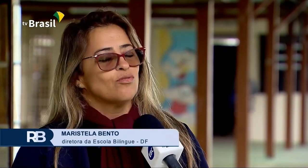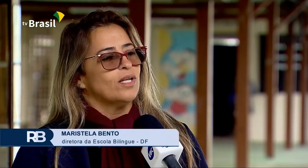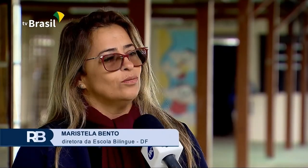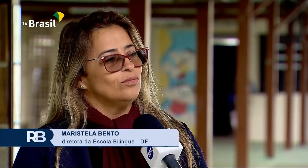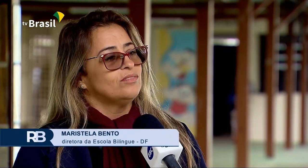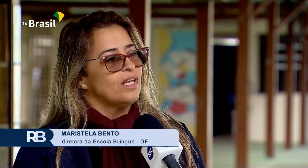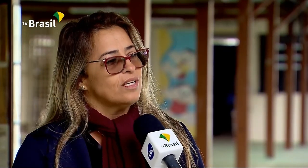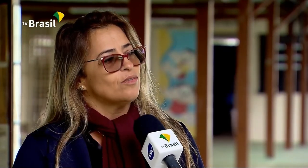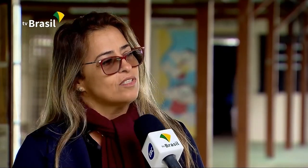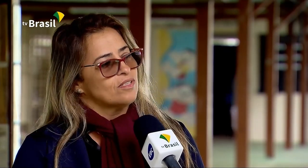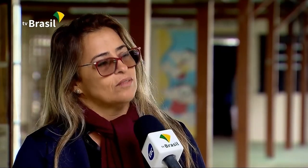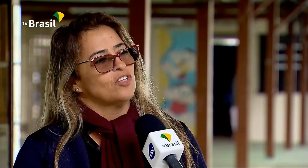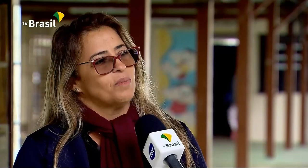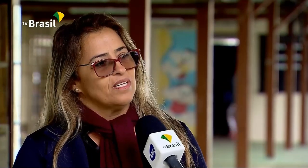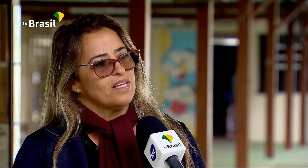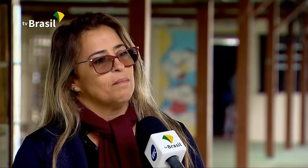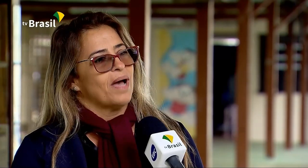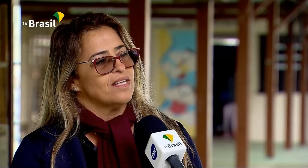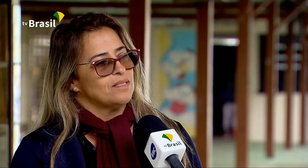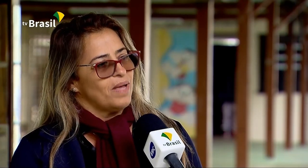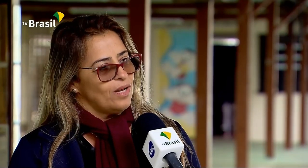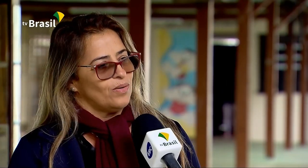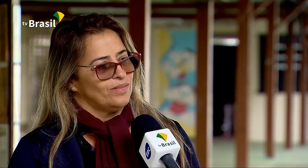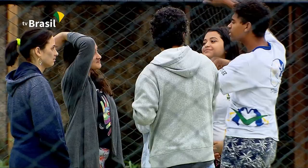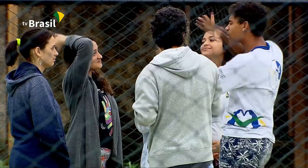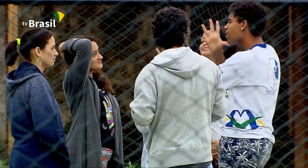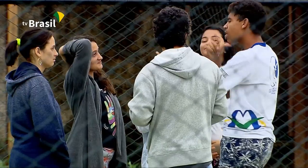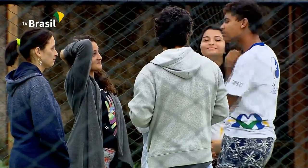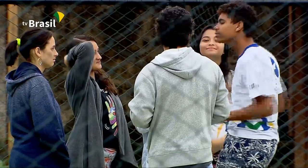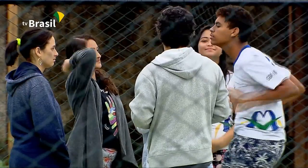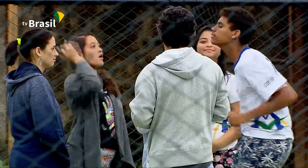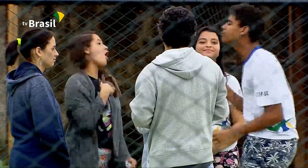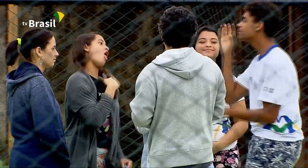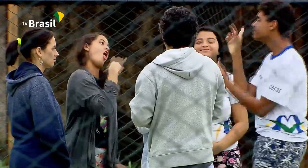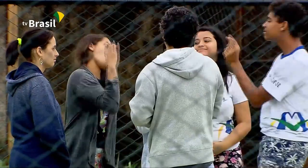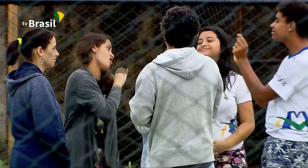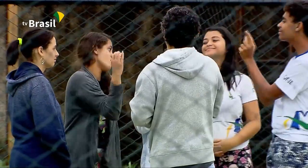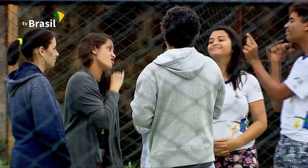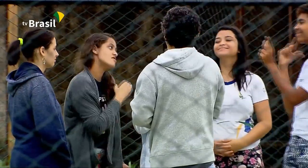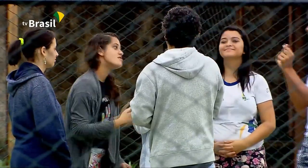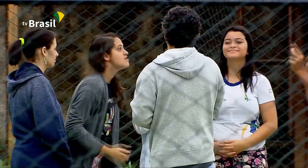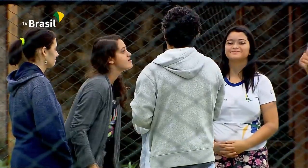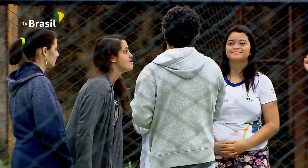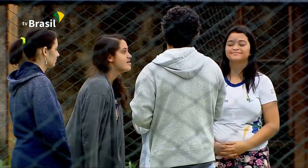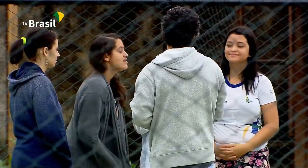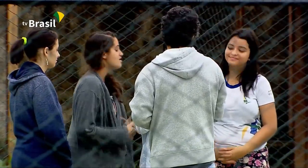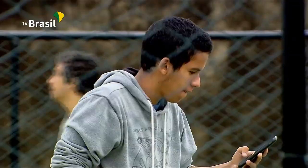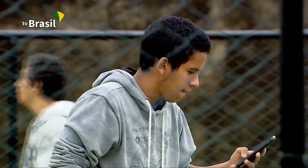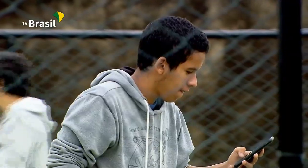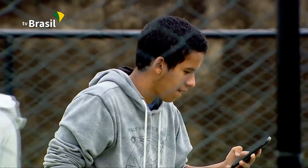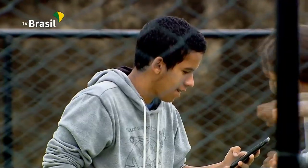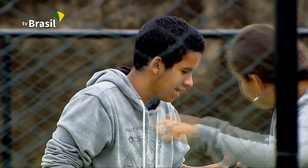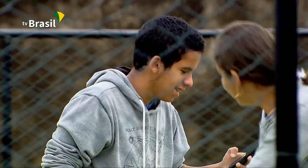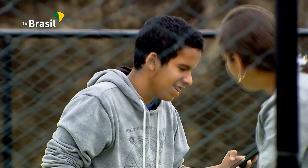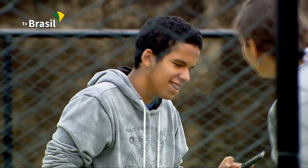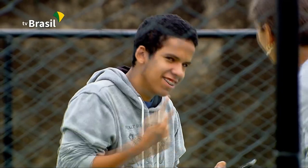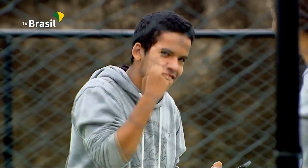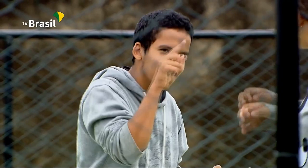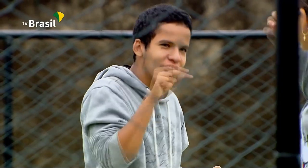aluno tenha condição de aprender mais e melhor. O Inep explica que todos os pedidos de atendimento especializado